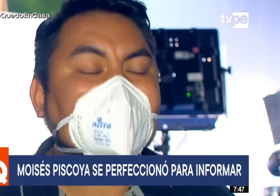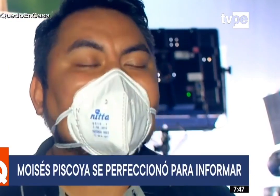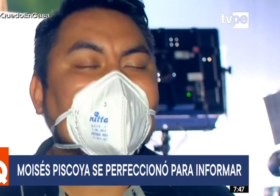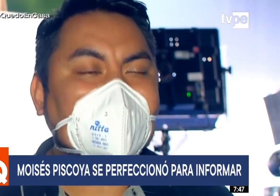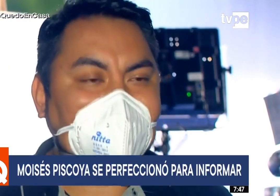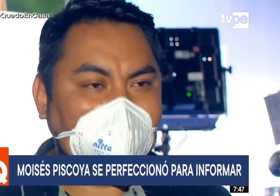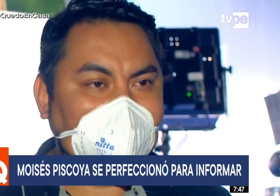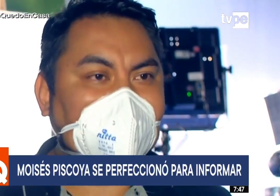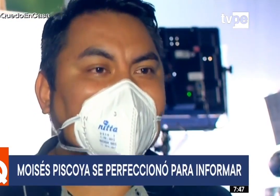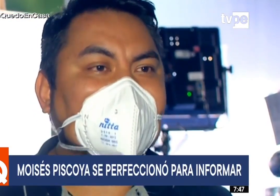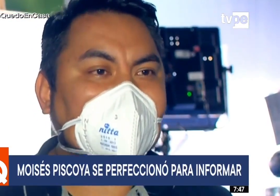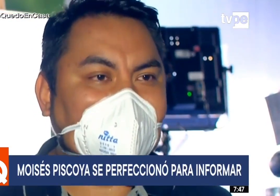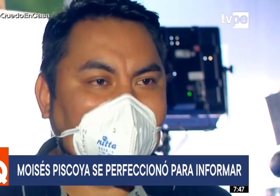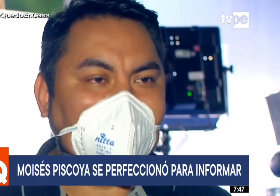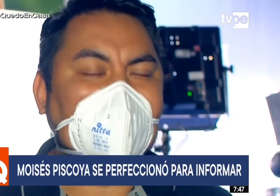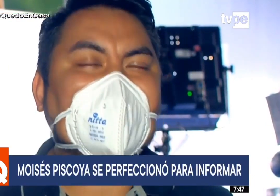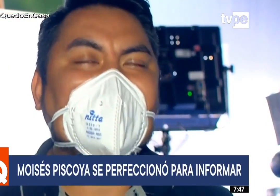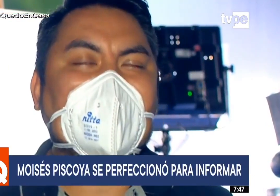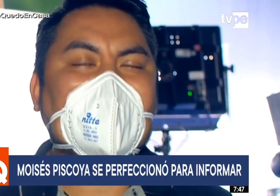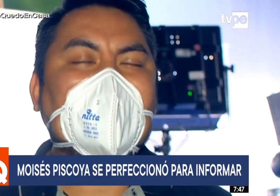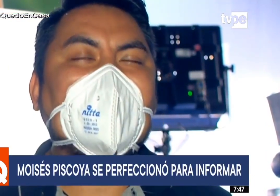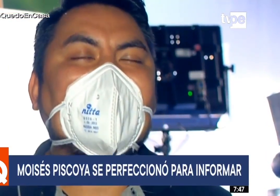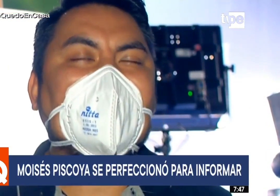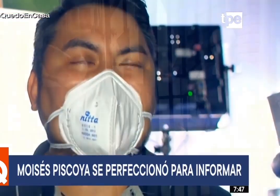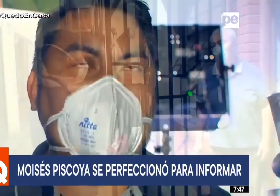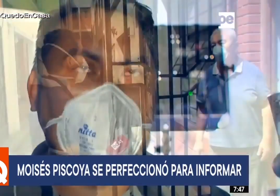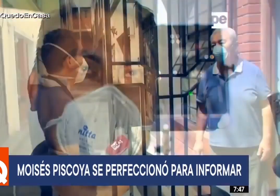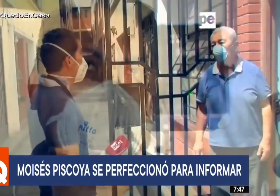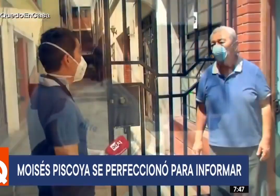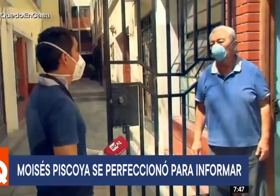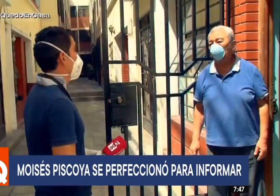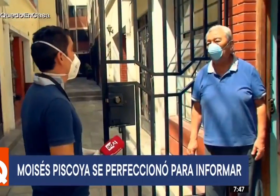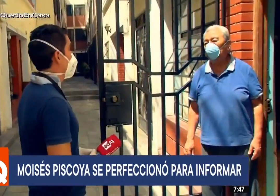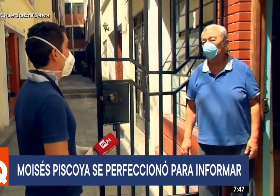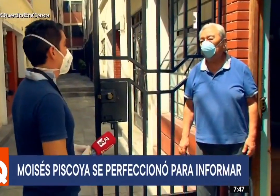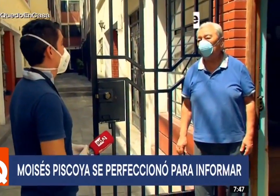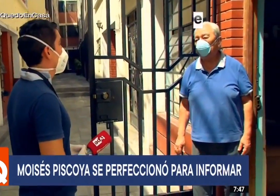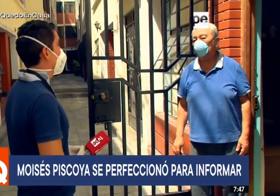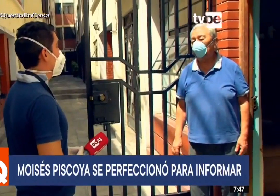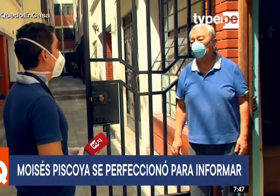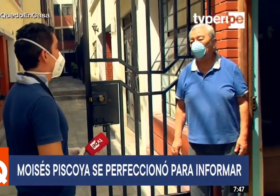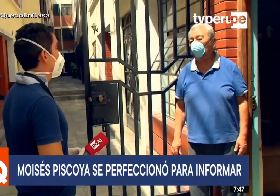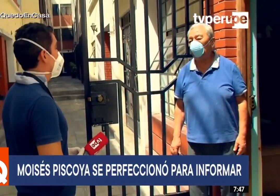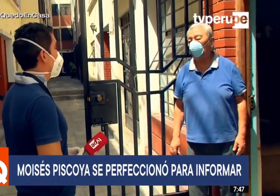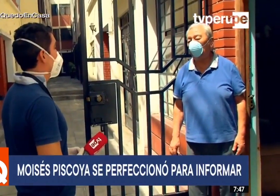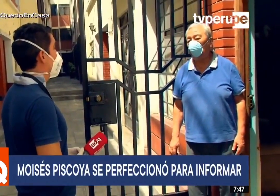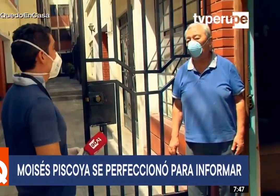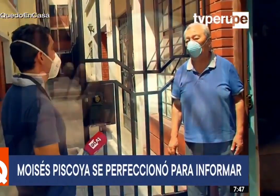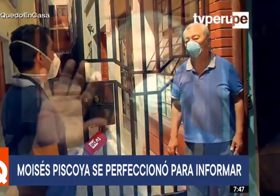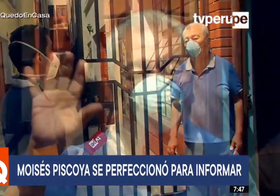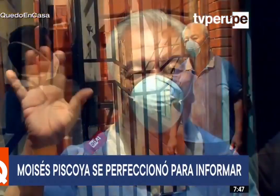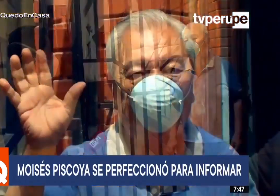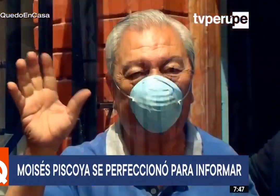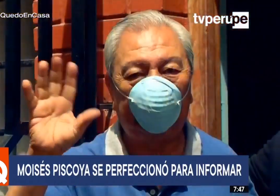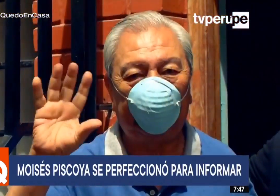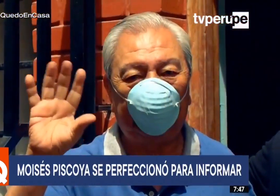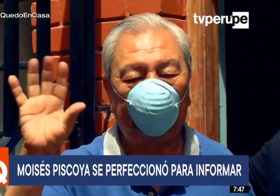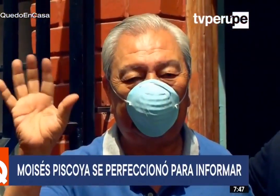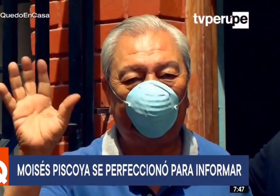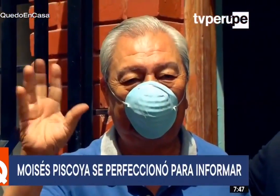Entendimos que el hombre de las señas tenía mucho más que contarnos. Fuimos hasta su vivienda para conocer a su familia. Con quien hablamos primero fue su